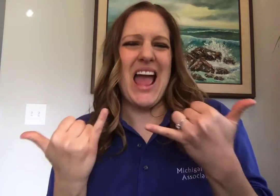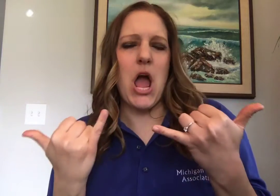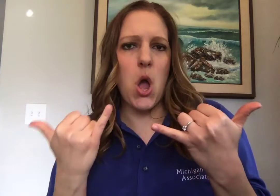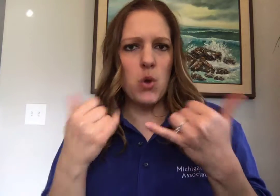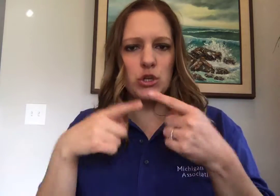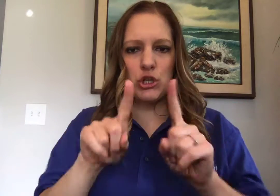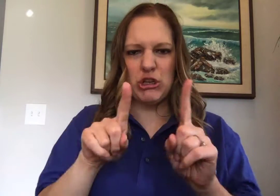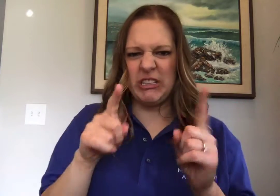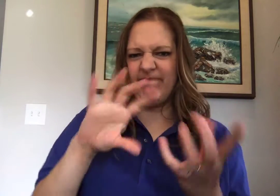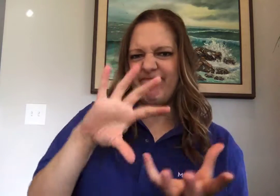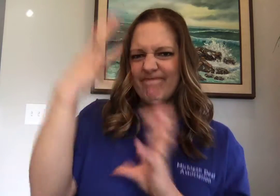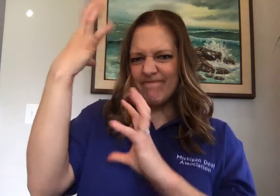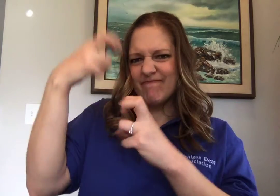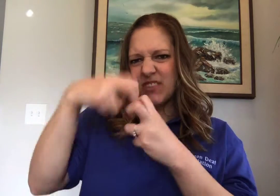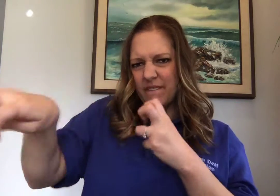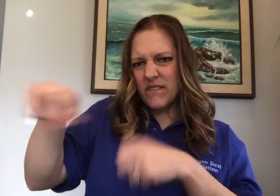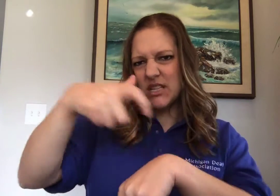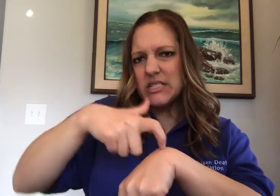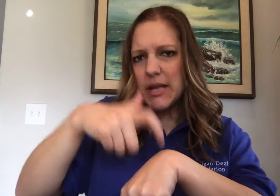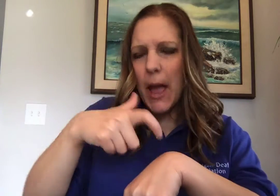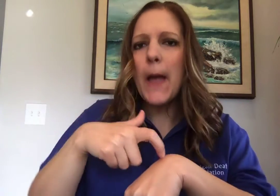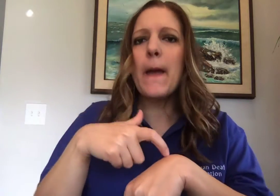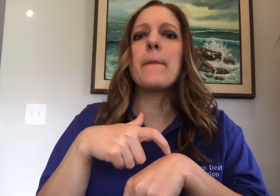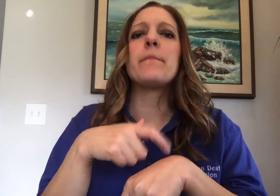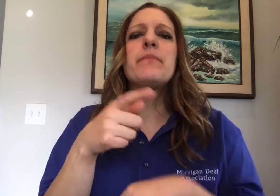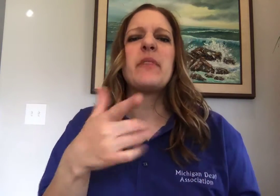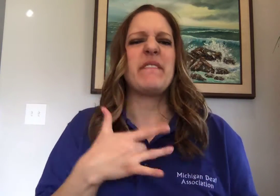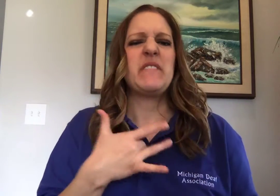Eu não acho que fica boato.